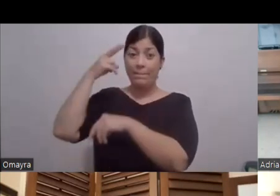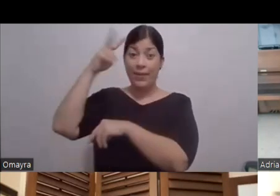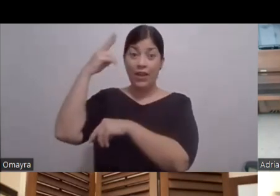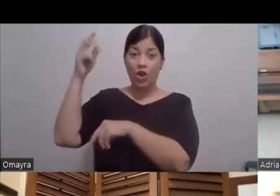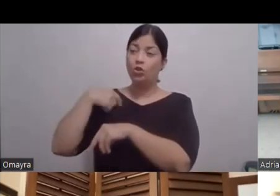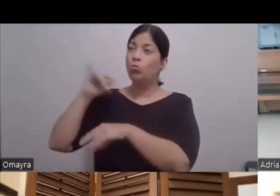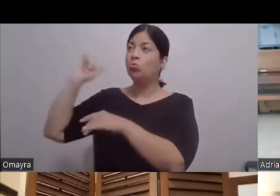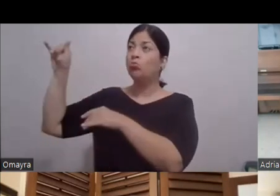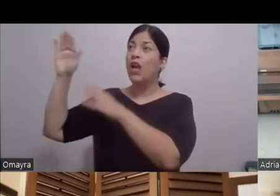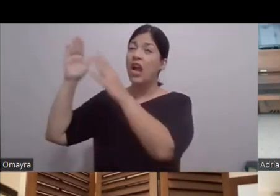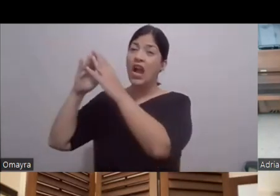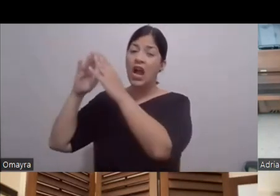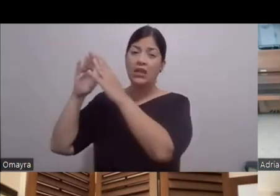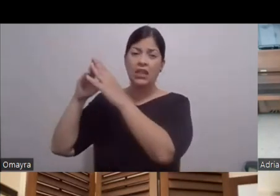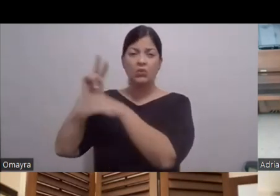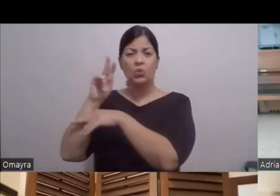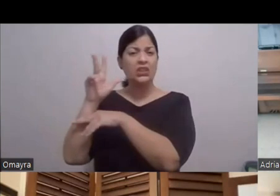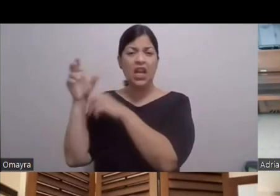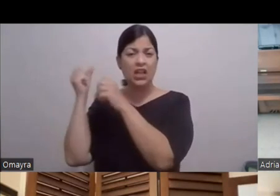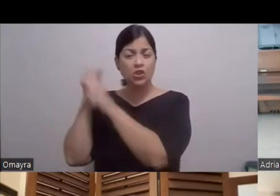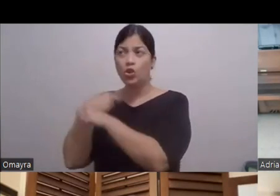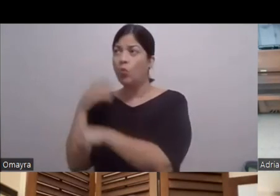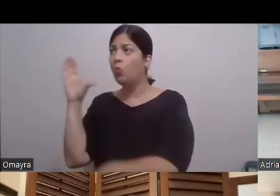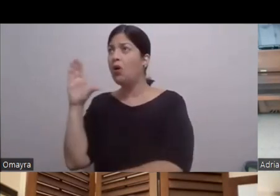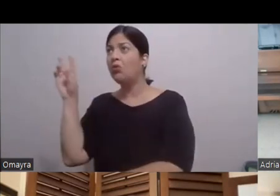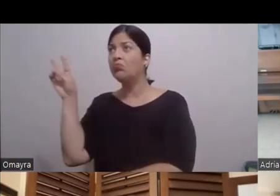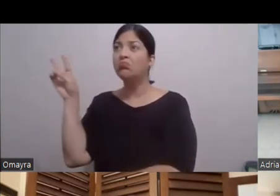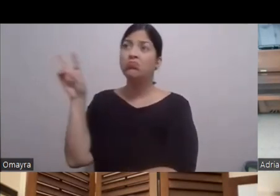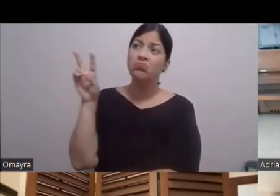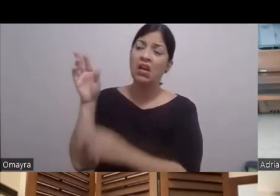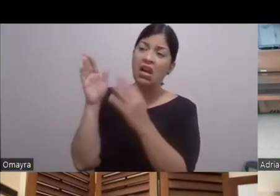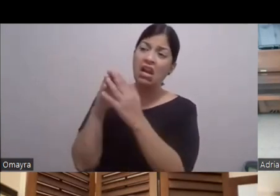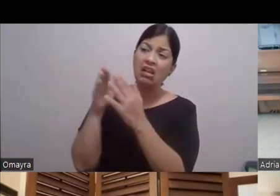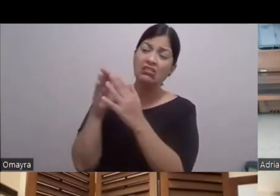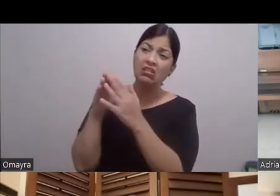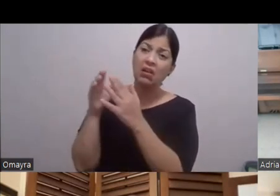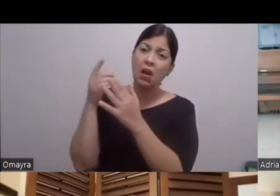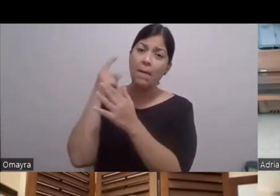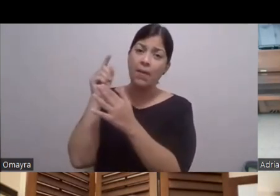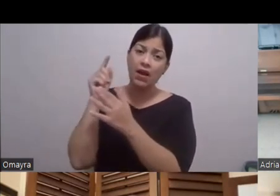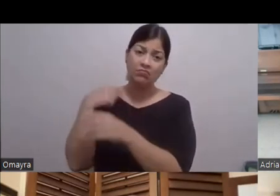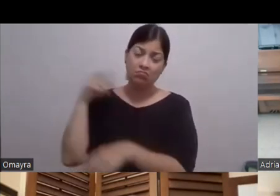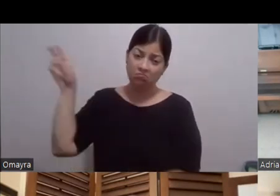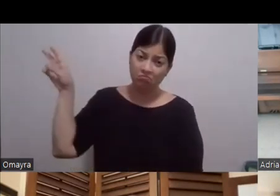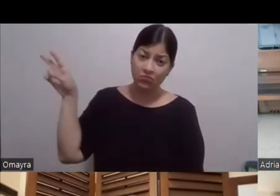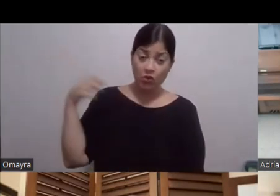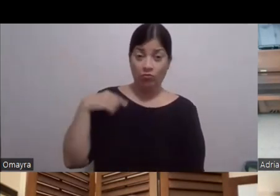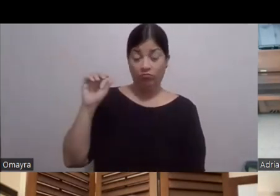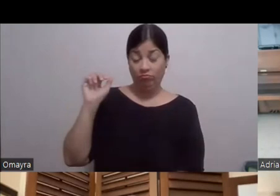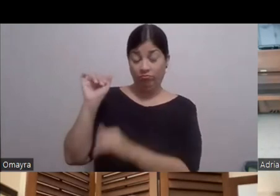dos o tres años Y estaba buscando Un departamento chévere Y me fui a casa De un amigo Que me lo prestó En lo que O sea